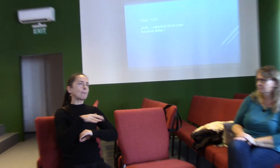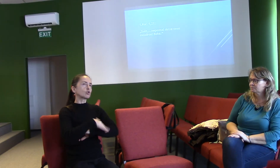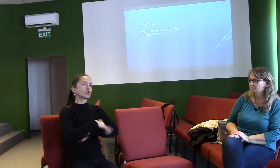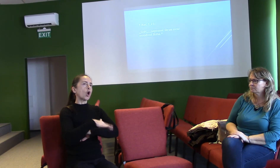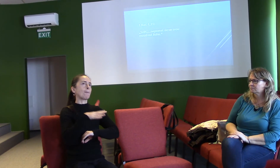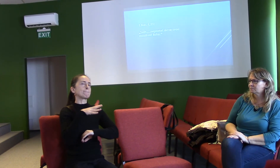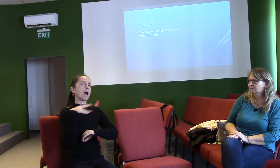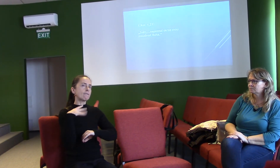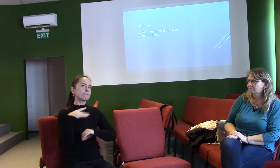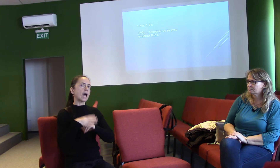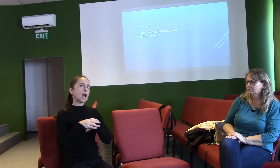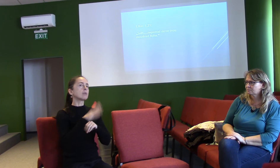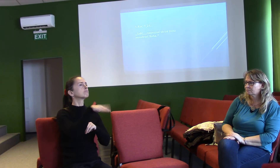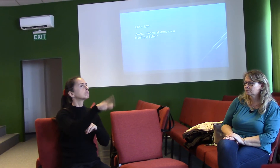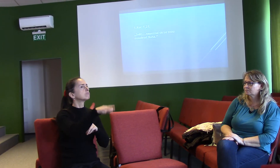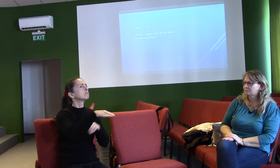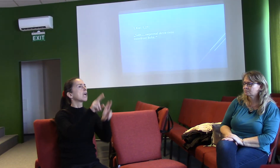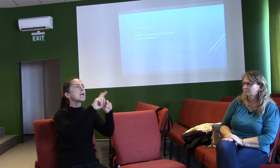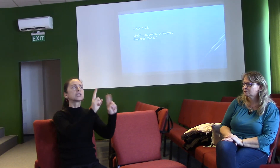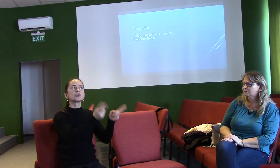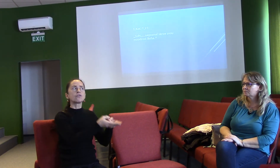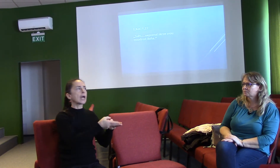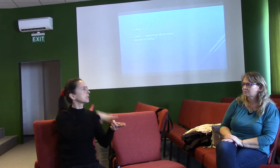svět nepoznal skrze svou moudrost Boha.